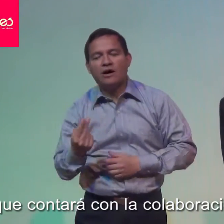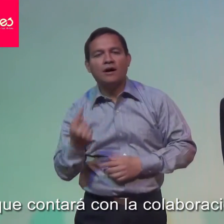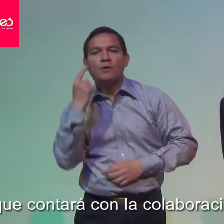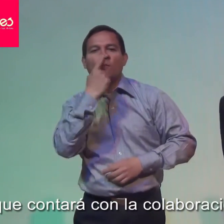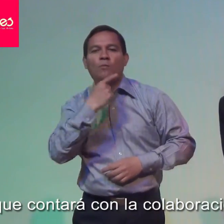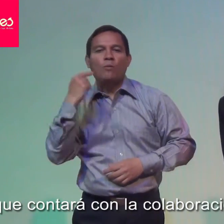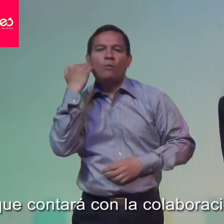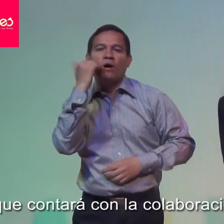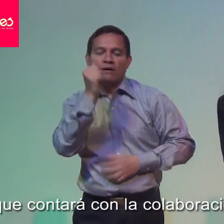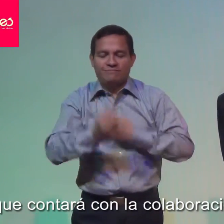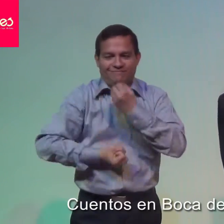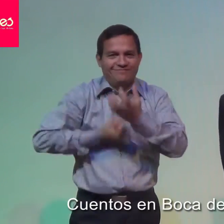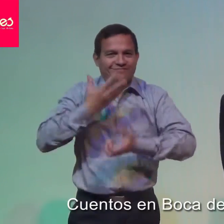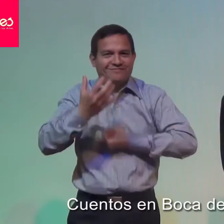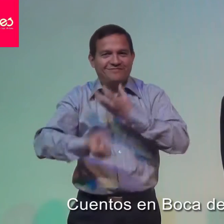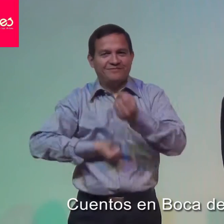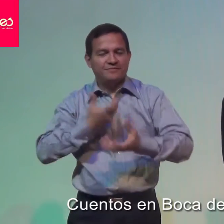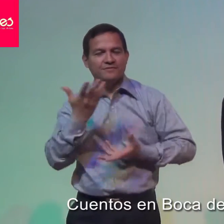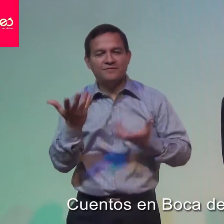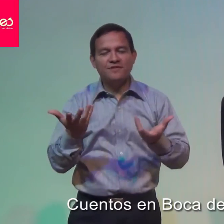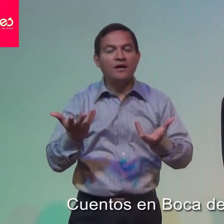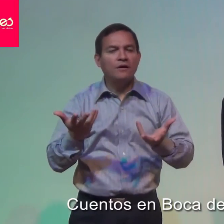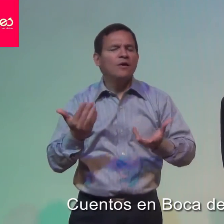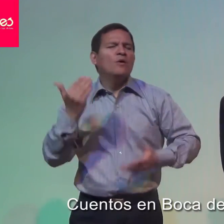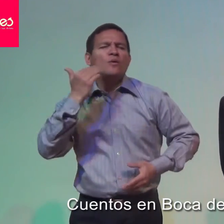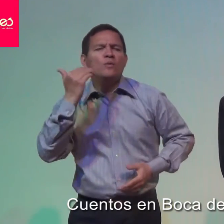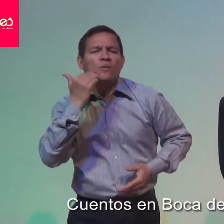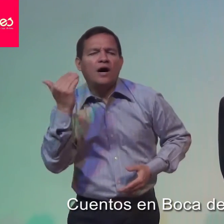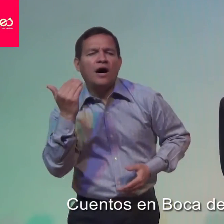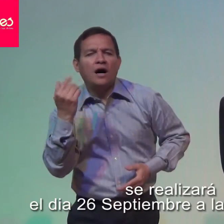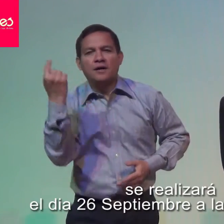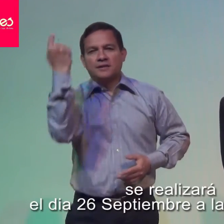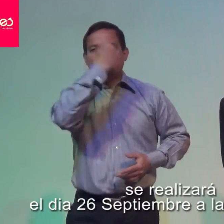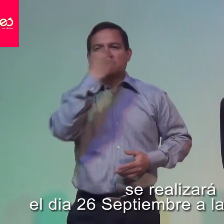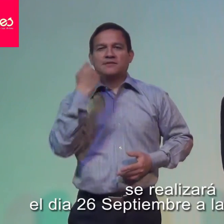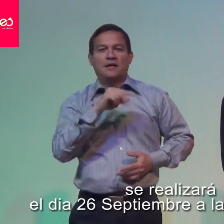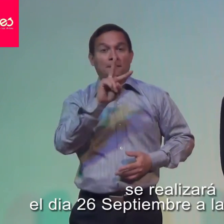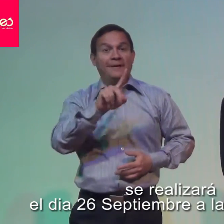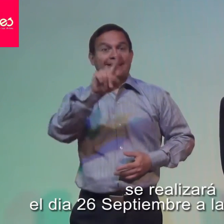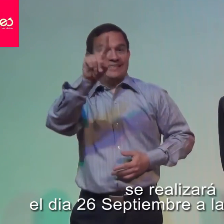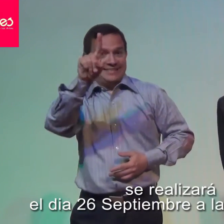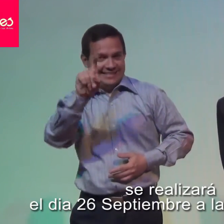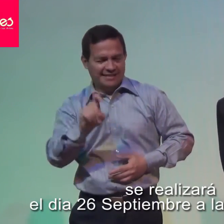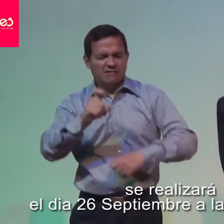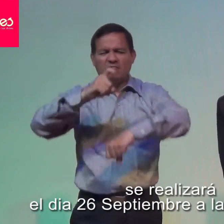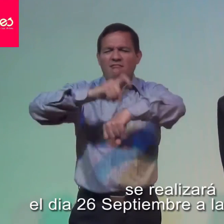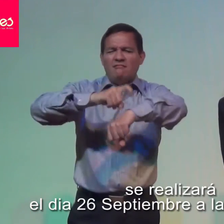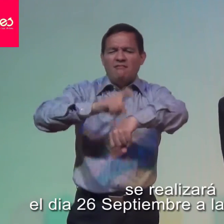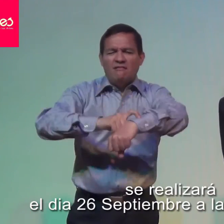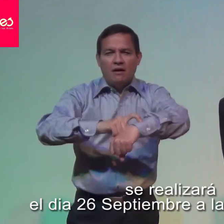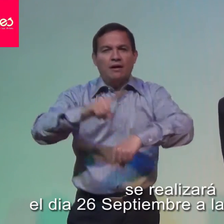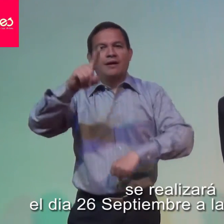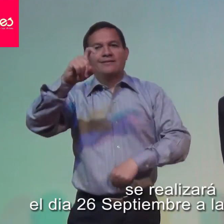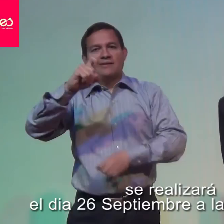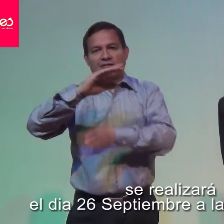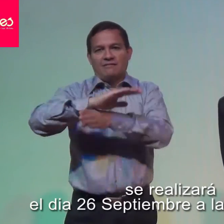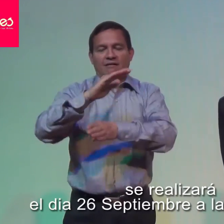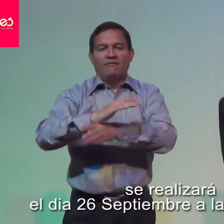de Mujer. Se realizará el día 26 de septiembre a las 6 de la tarde en el Parque Nacional,